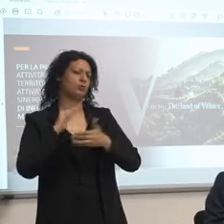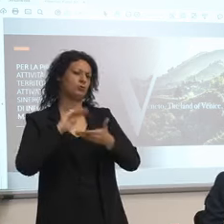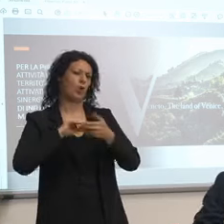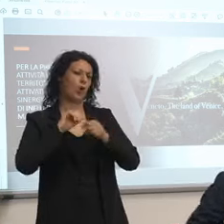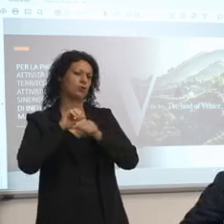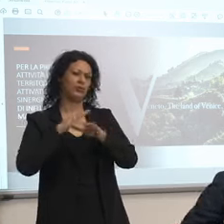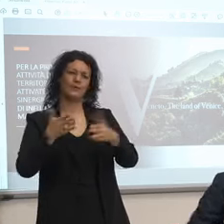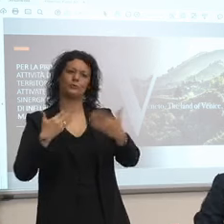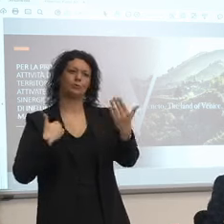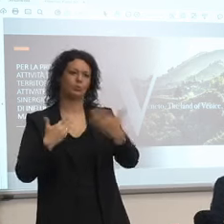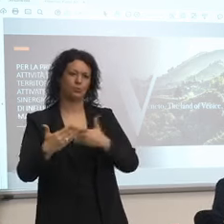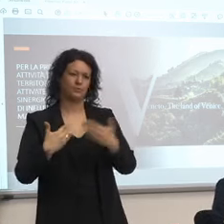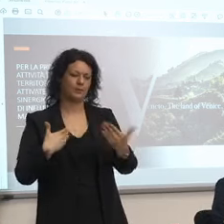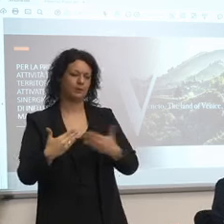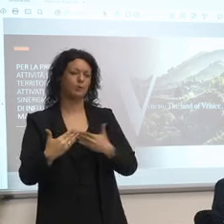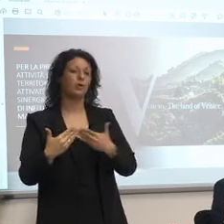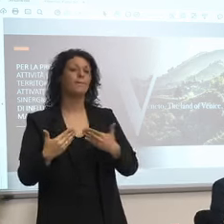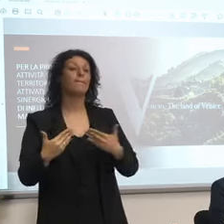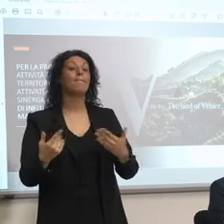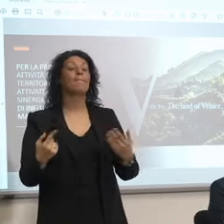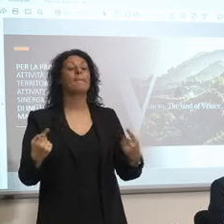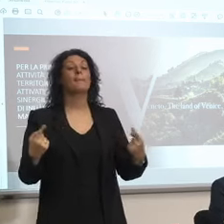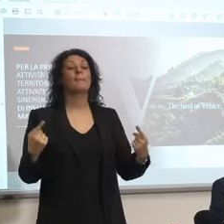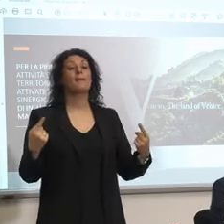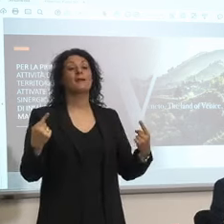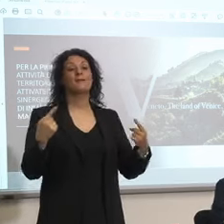diciamo